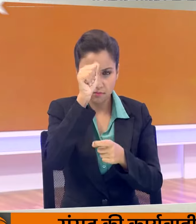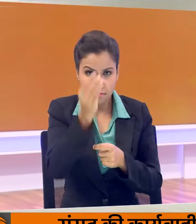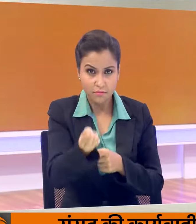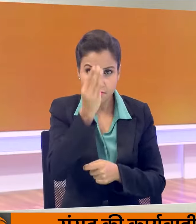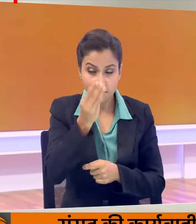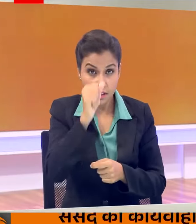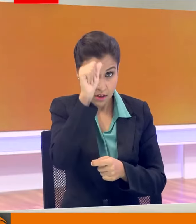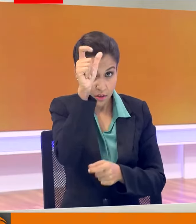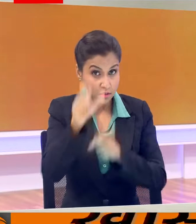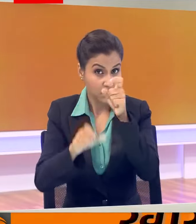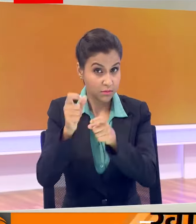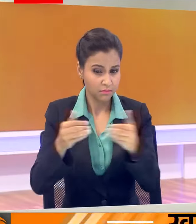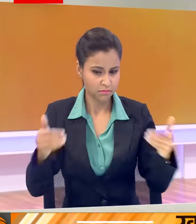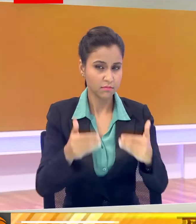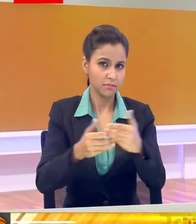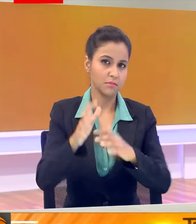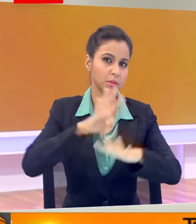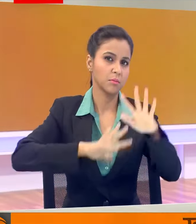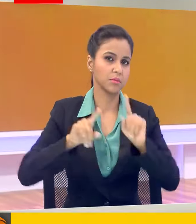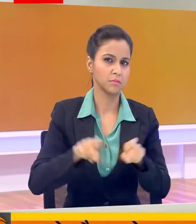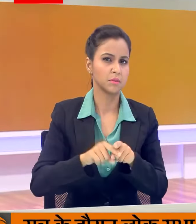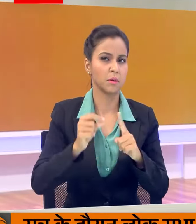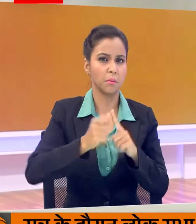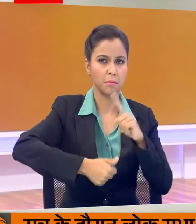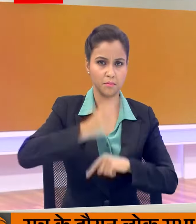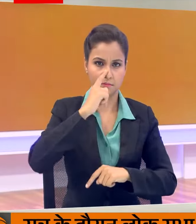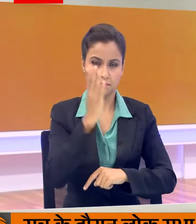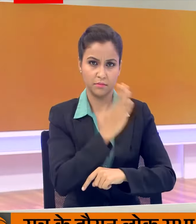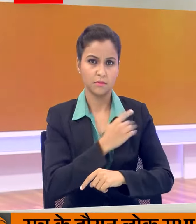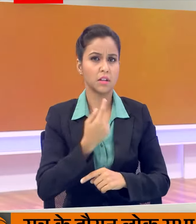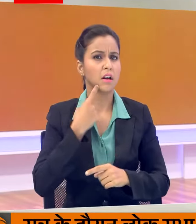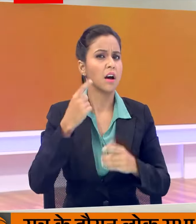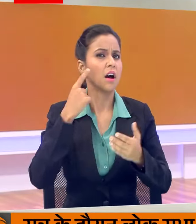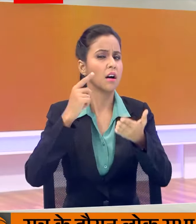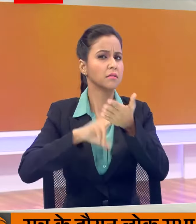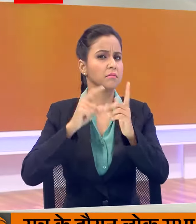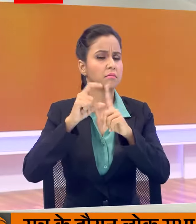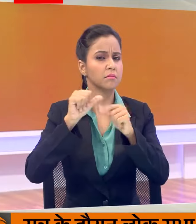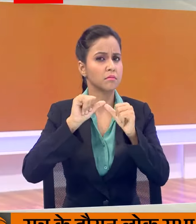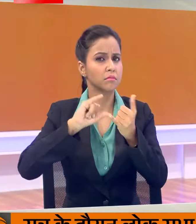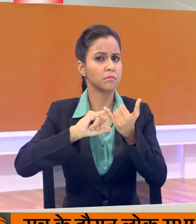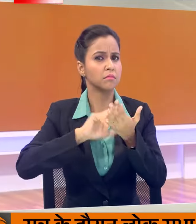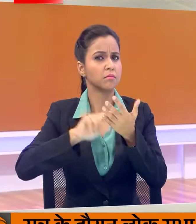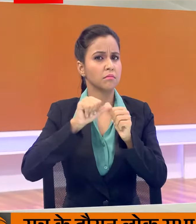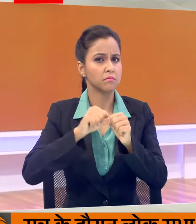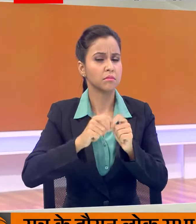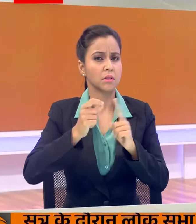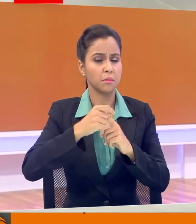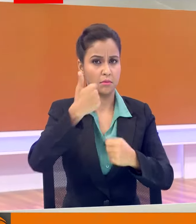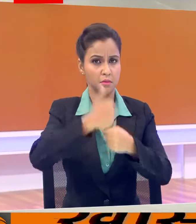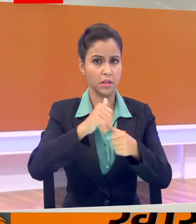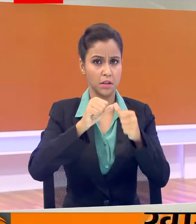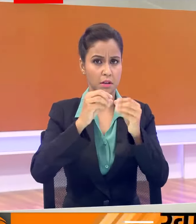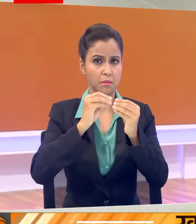कारिक्रम है राष्टपती के दौरे से जुड़ी और जादा जानकारी के लिए इंडोनेजिया और तिमोर लेस्टे में भारतिय राष्टूत से हमारे संभाता